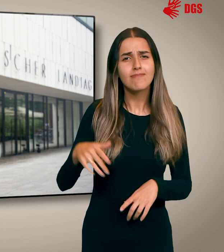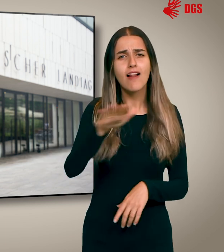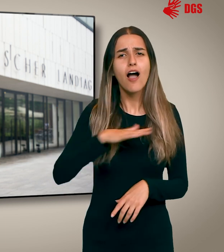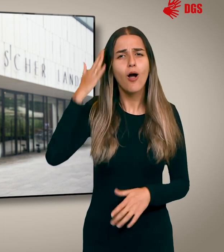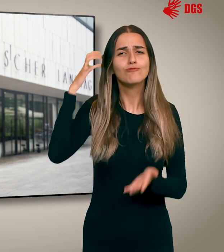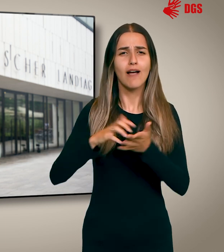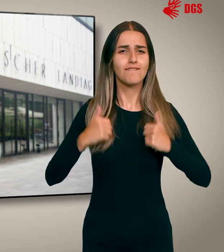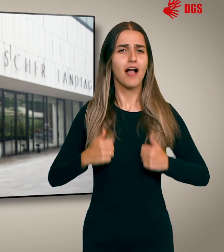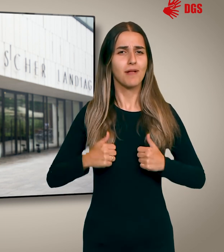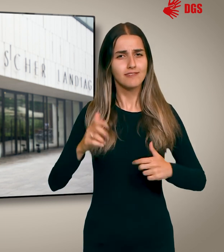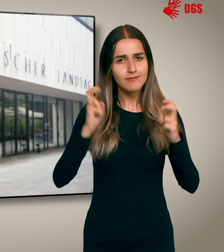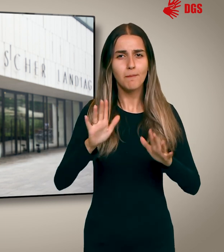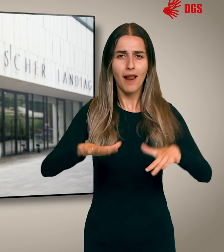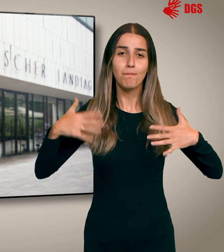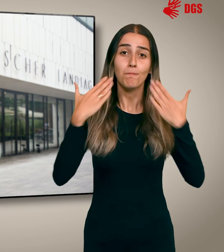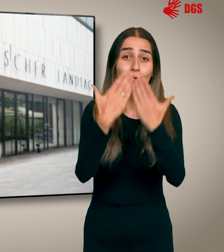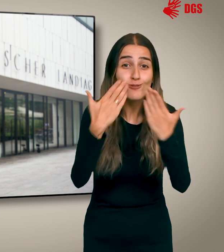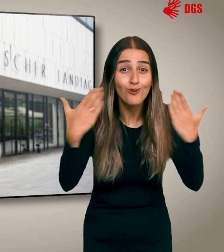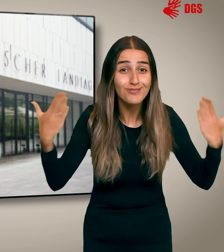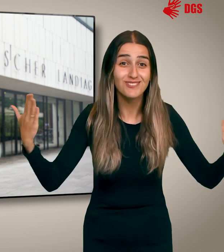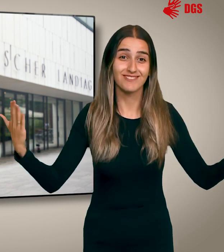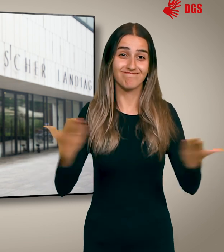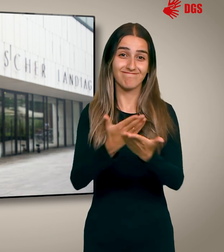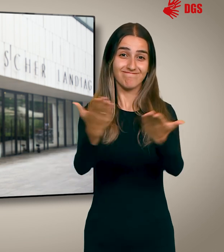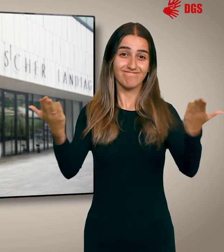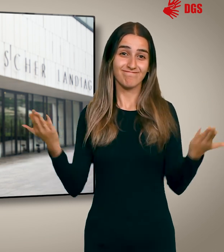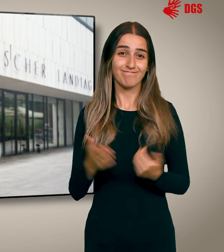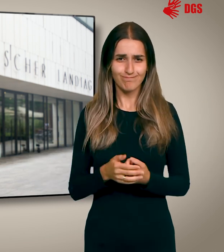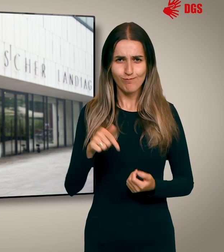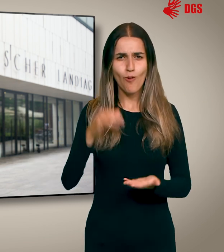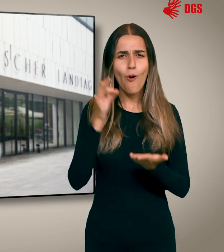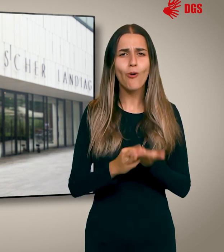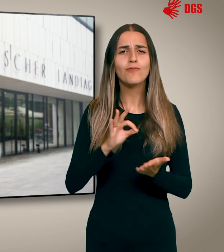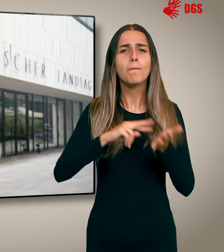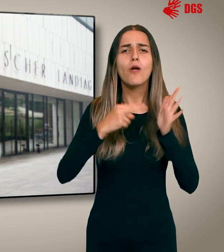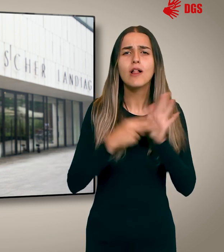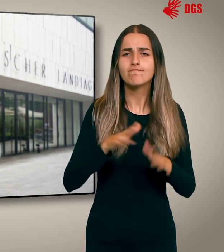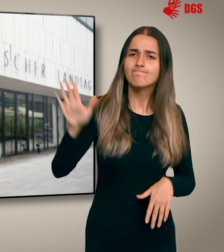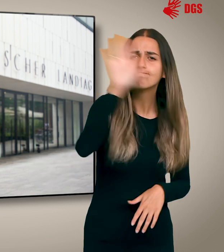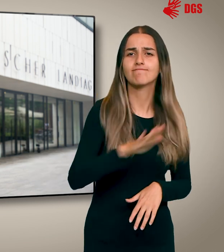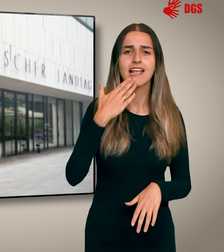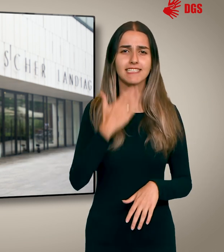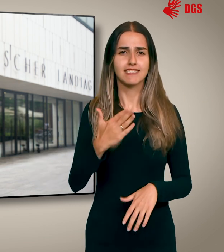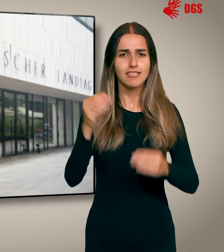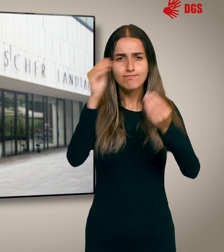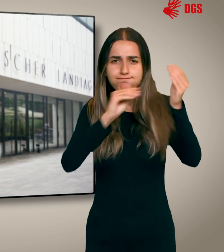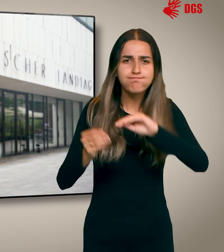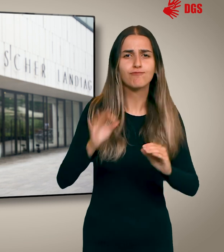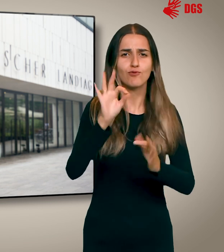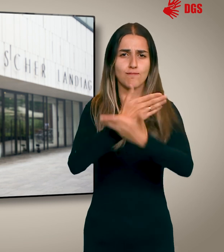Landeshauptstadt Wiesbaden, dem Sitz unseres Parlaments, begrüßen. An diesem Ort wird Politik für ganz Hessen gestaltet, also für Sie, die